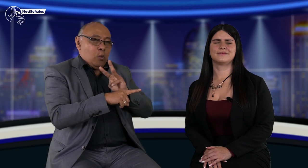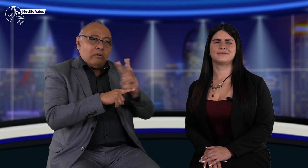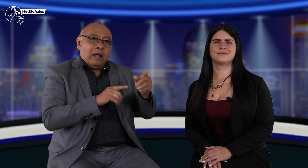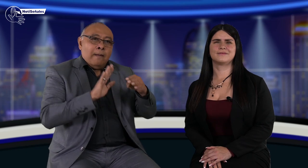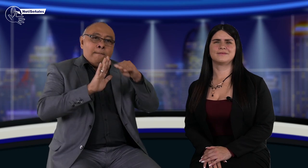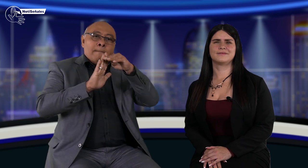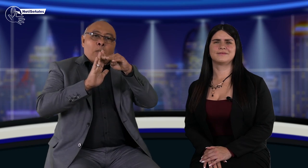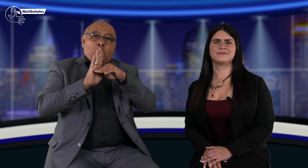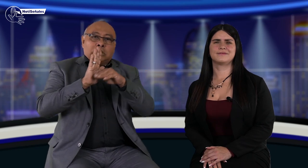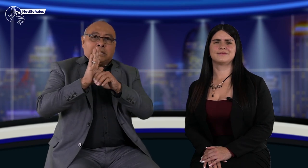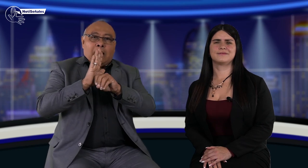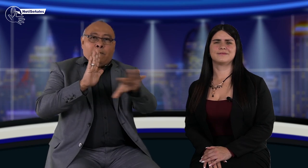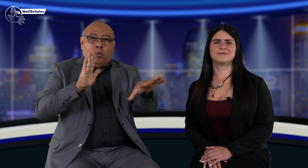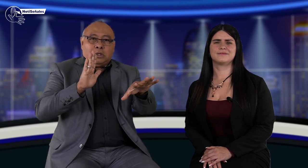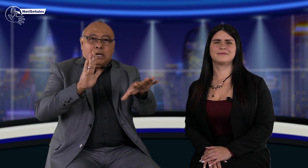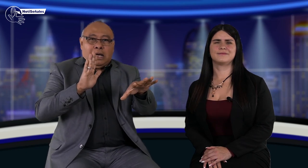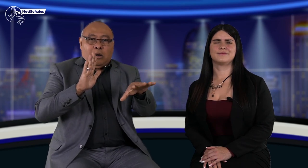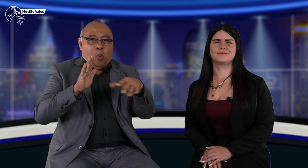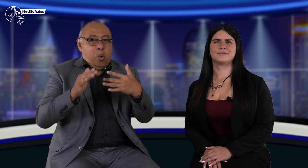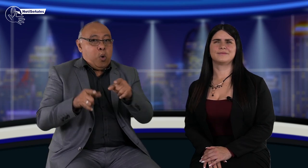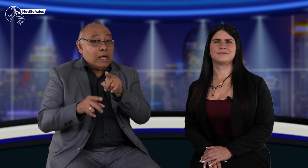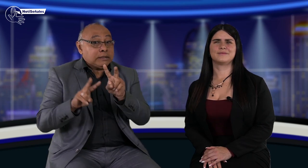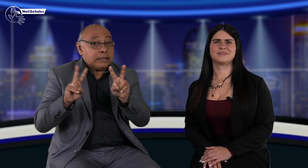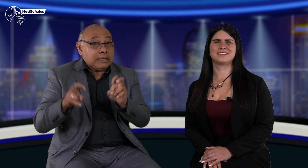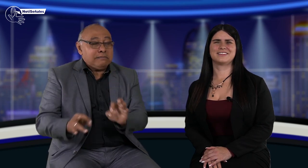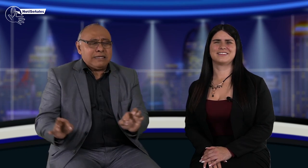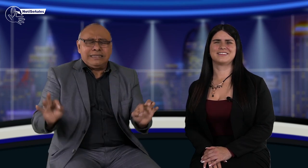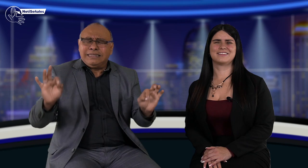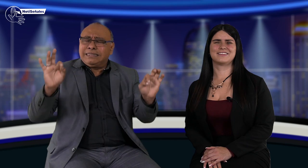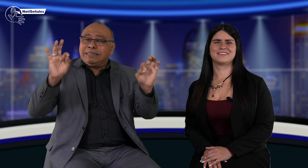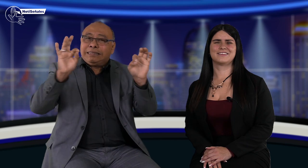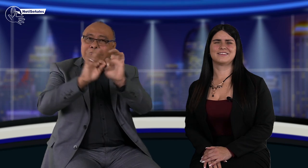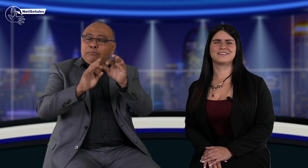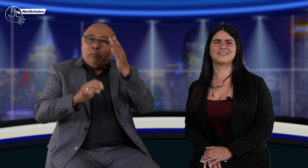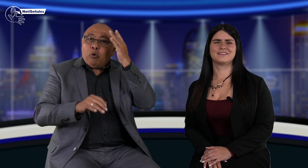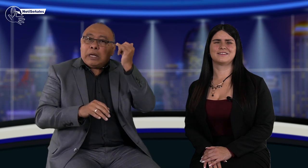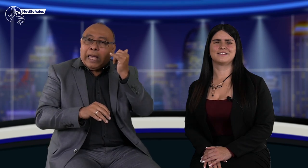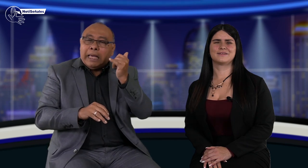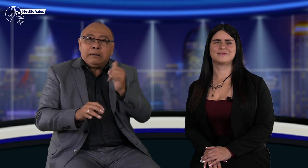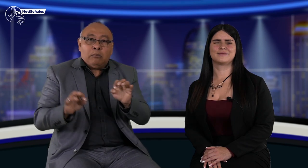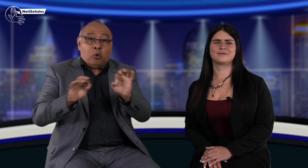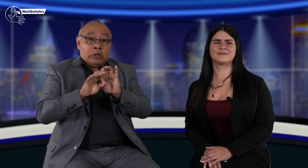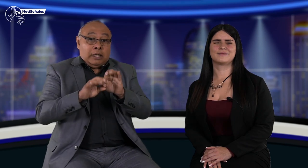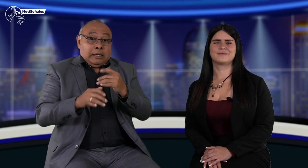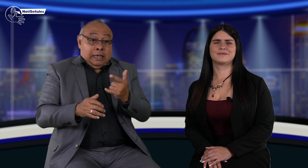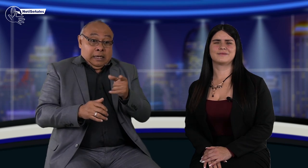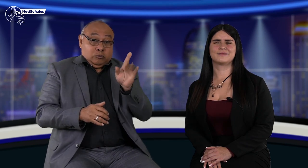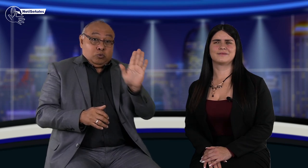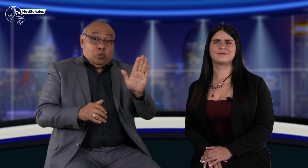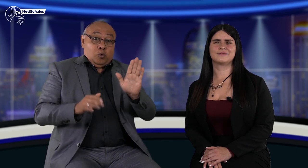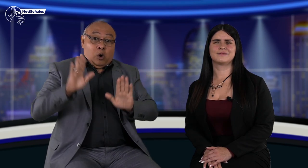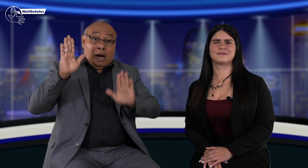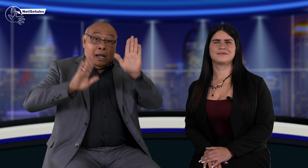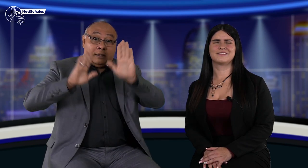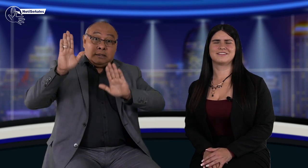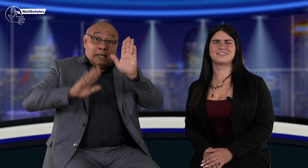mencionó Lucía fue el tema de política pública. También quiero invitarte para que participes en el webinario que